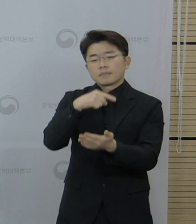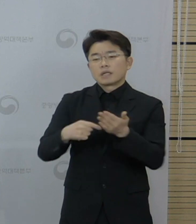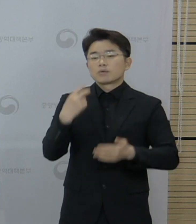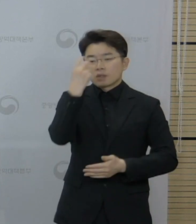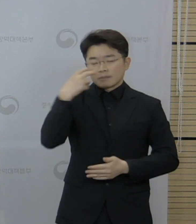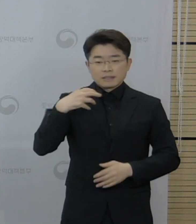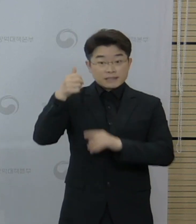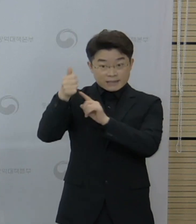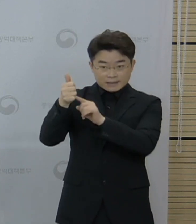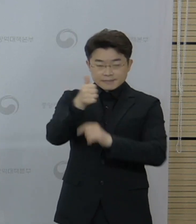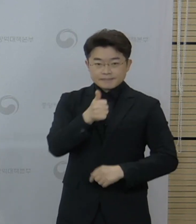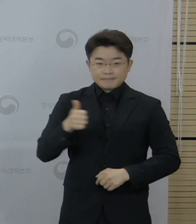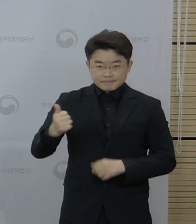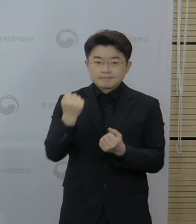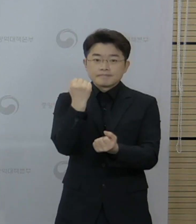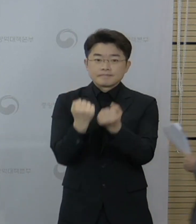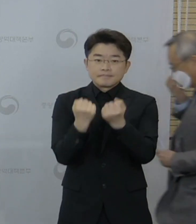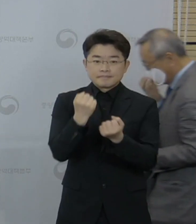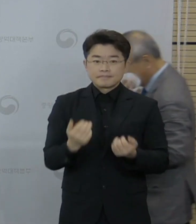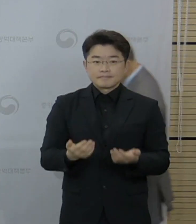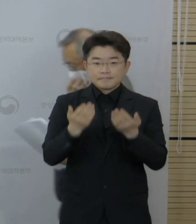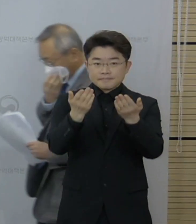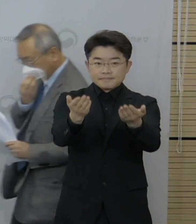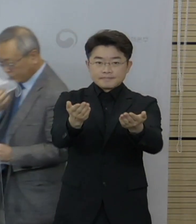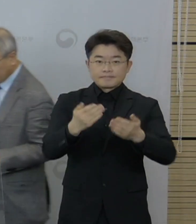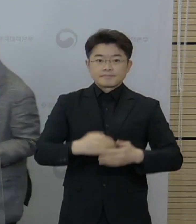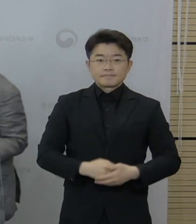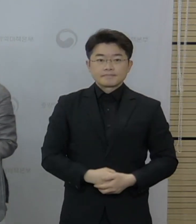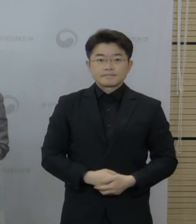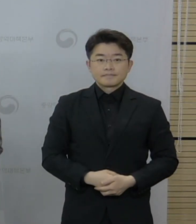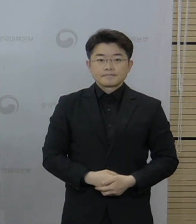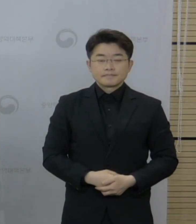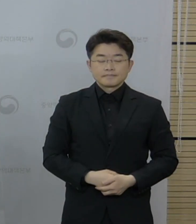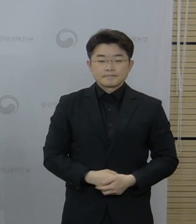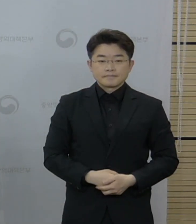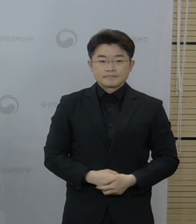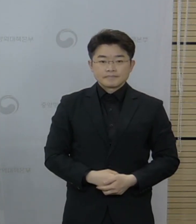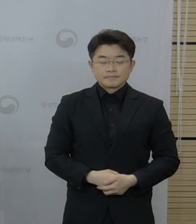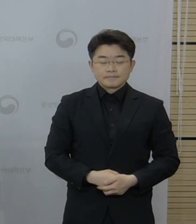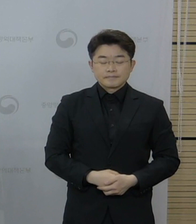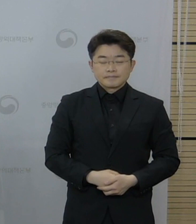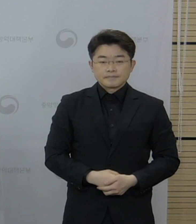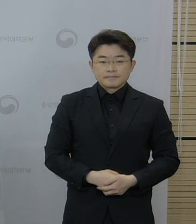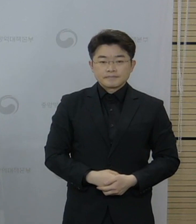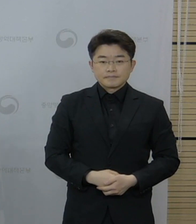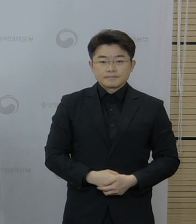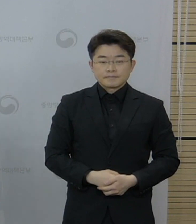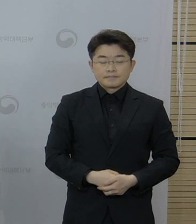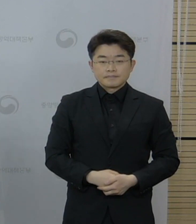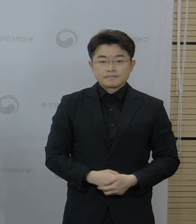6차 예방접종 피해조사반 회의 결과에 대해서 설명드리겠습니다.